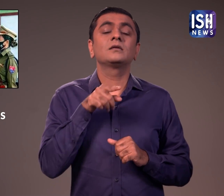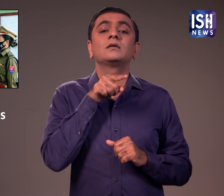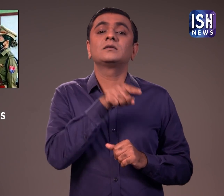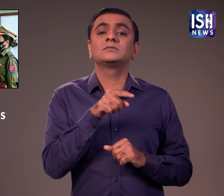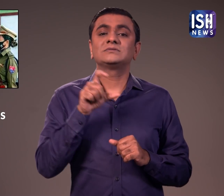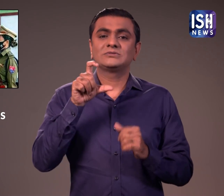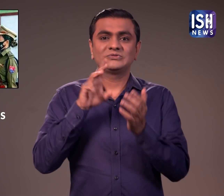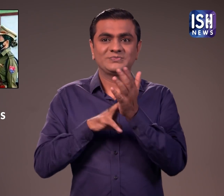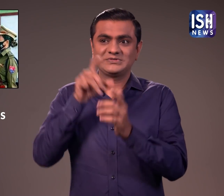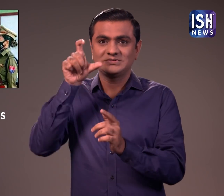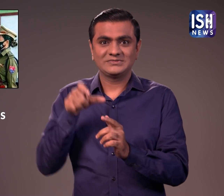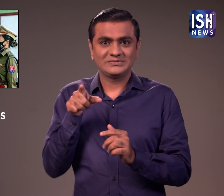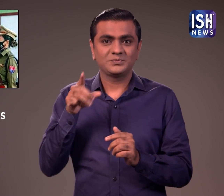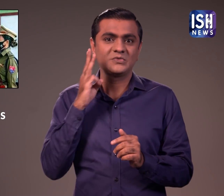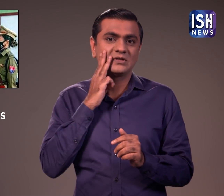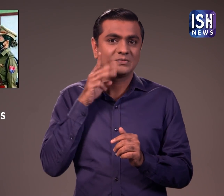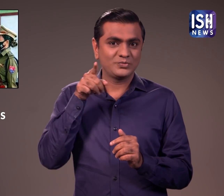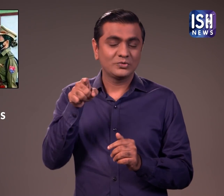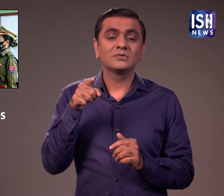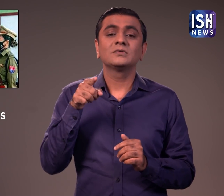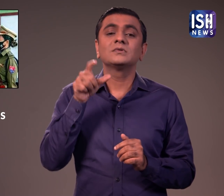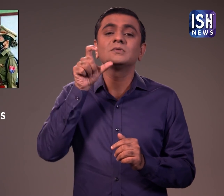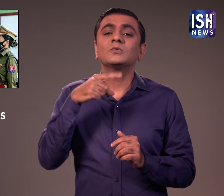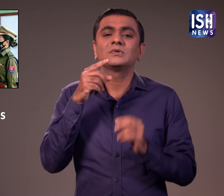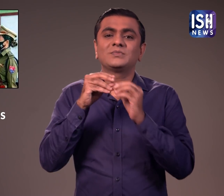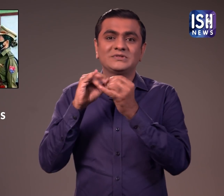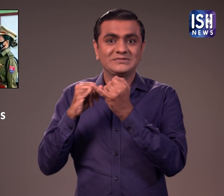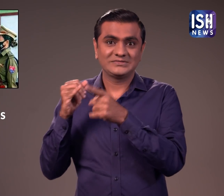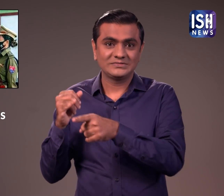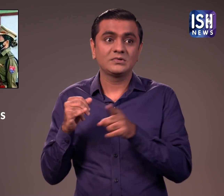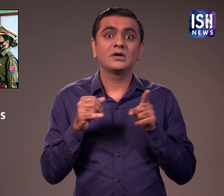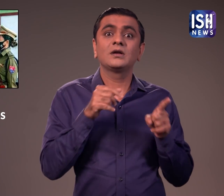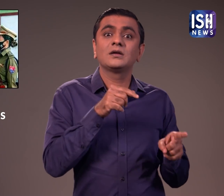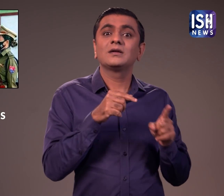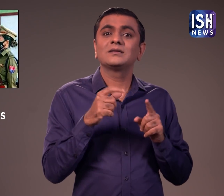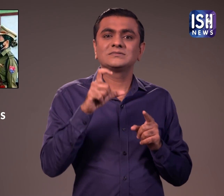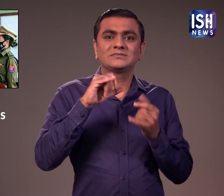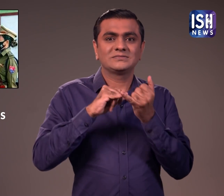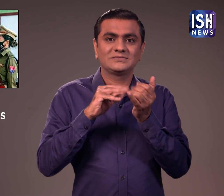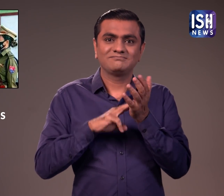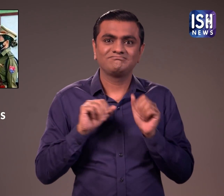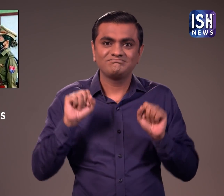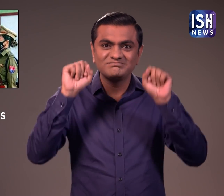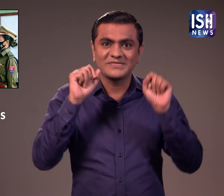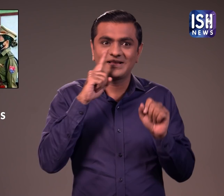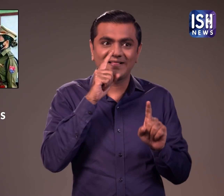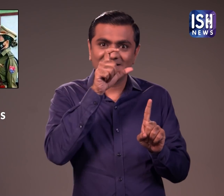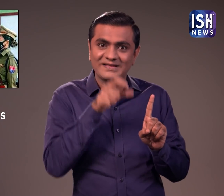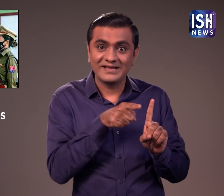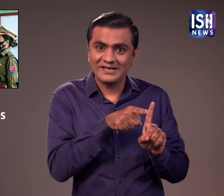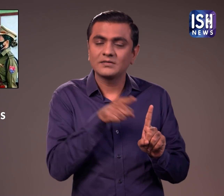चनुन ने विरेन सिंग से मुलाकात भी की बैठक के बाद सिंग ने चनु को हमारे देश का गौरफ बताया